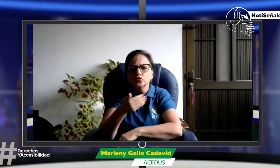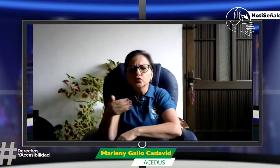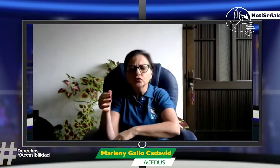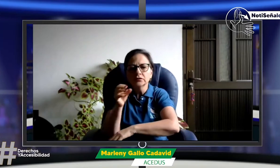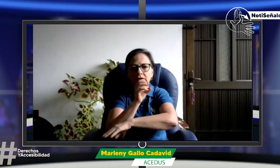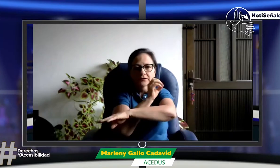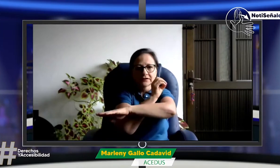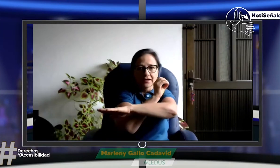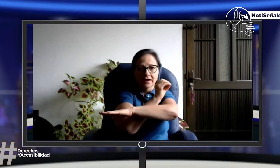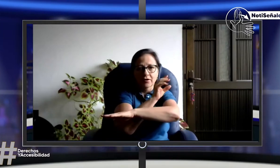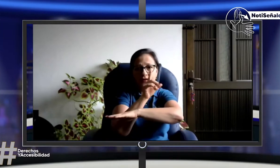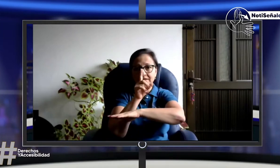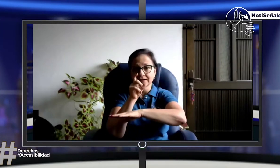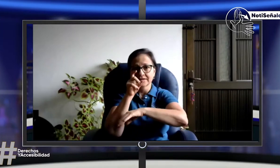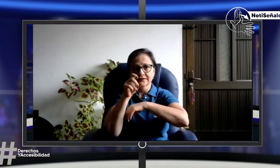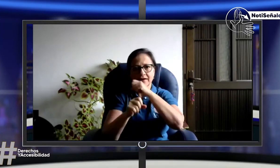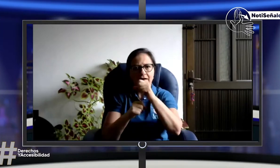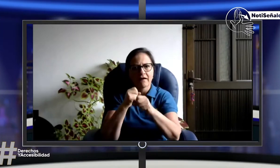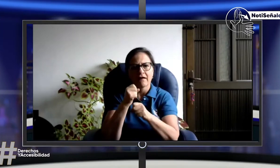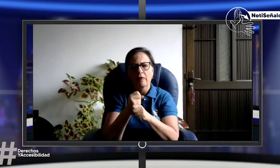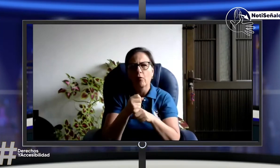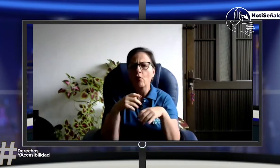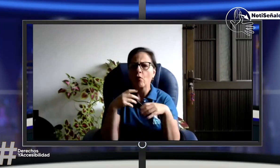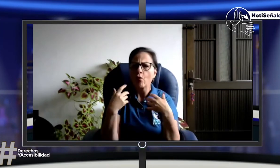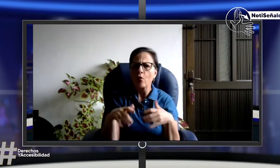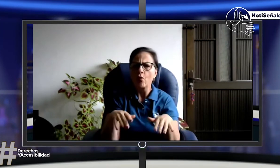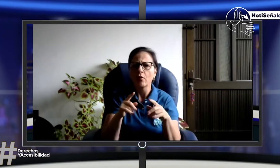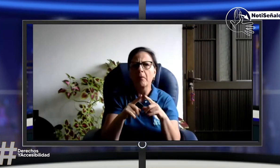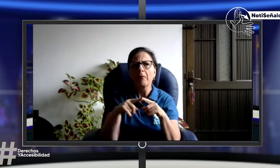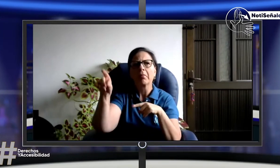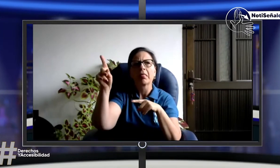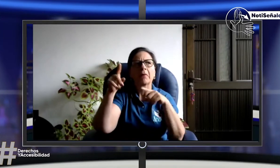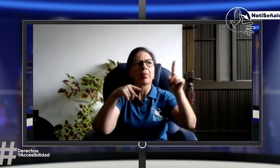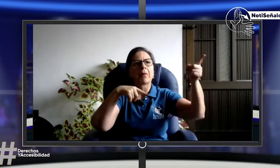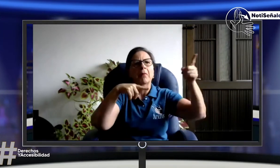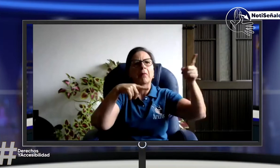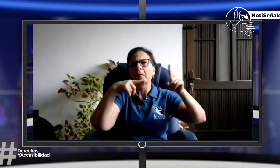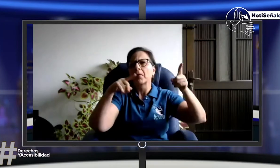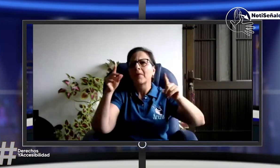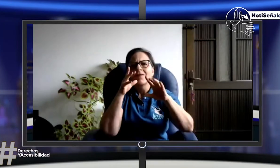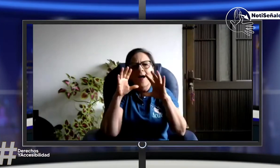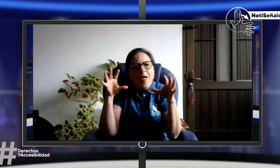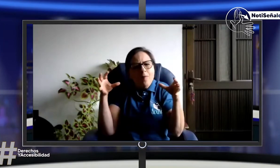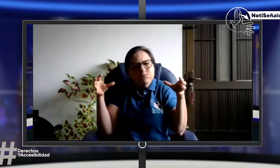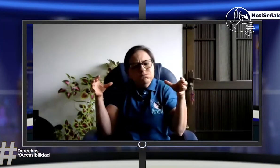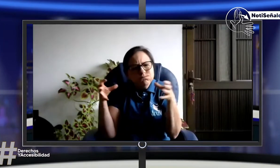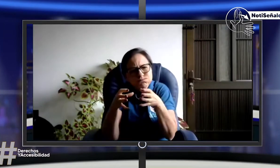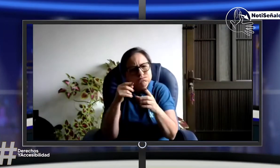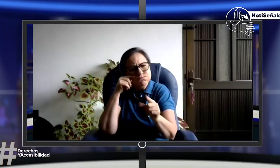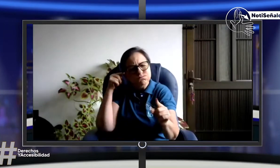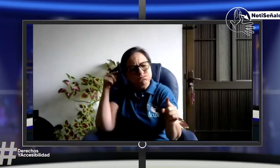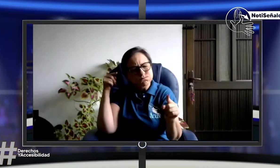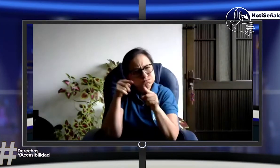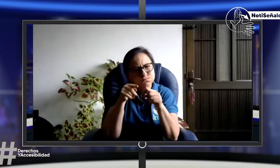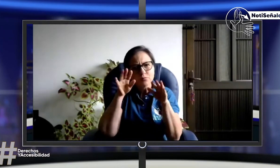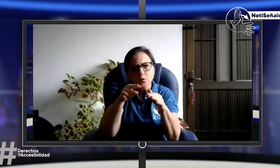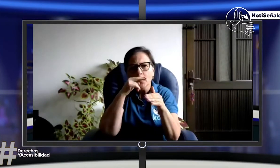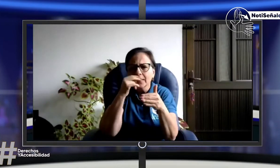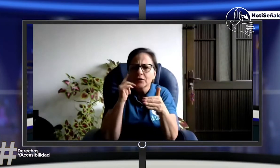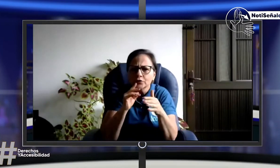¿sí? Ellos tienen una responsabilidad de pensarse la primera etapa de nuestros niños, de cero a seis. Y todavía vemos que están muy